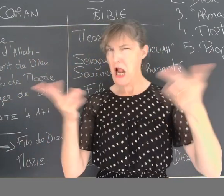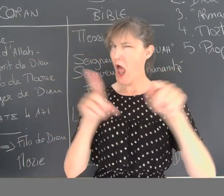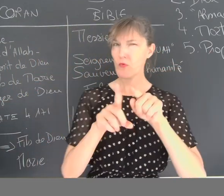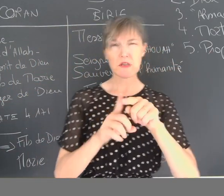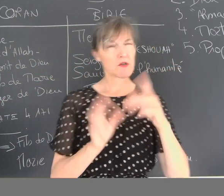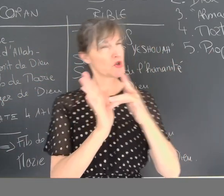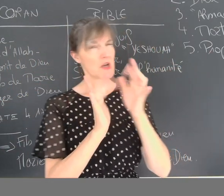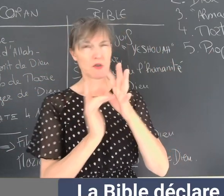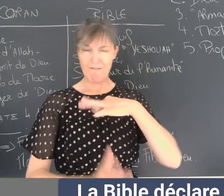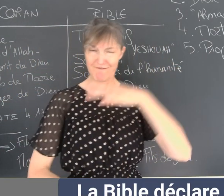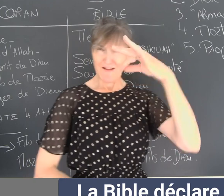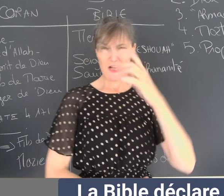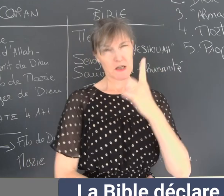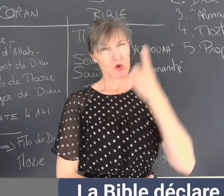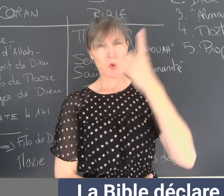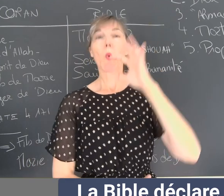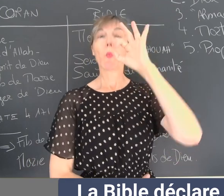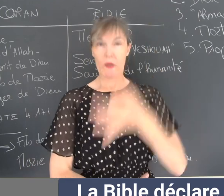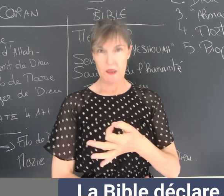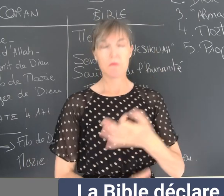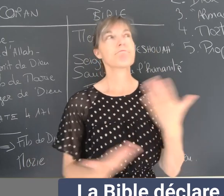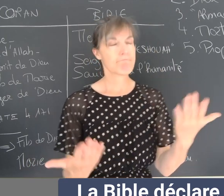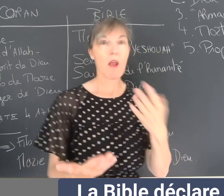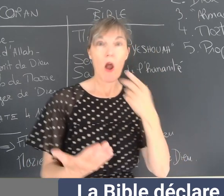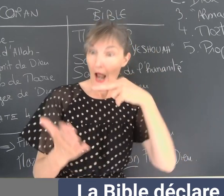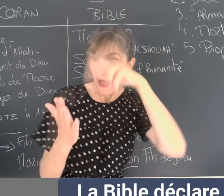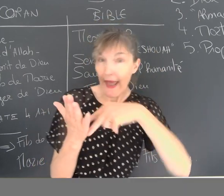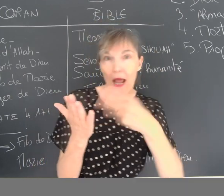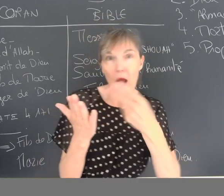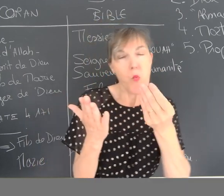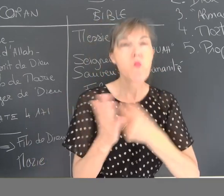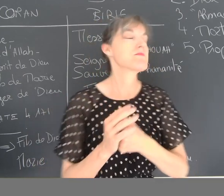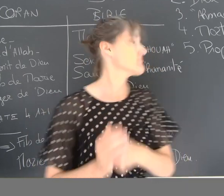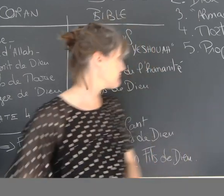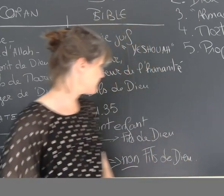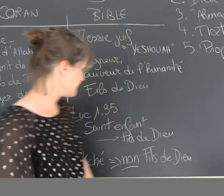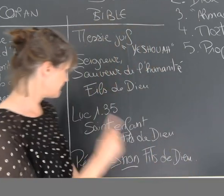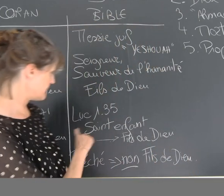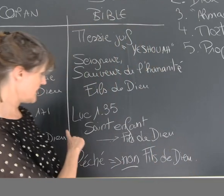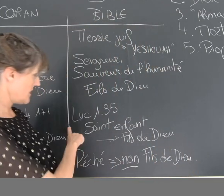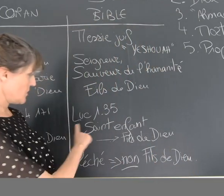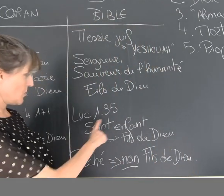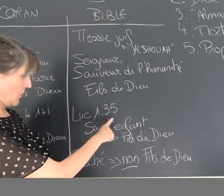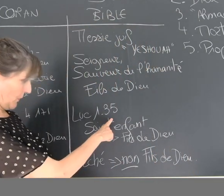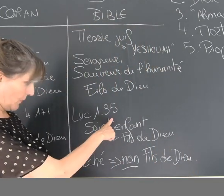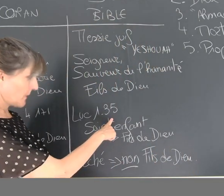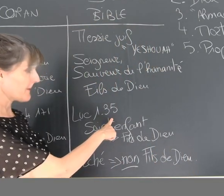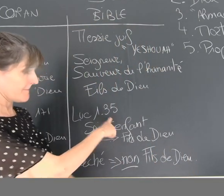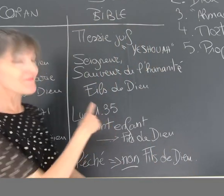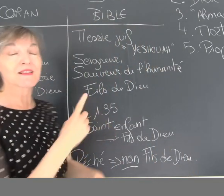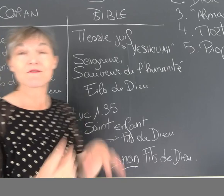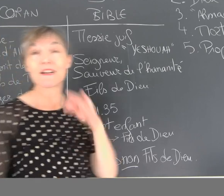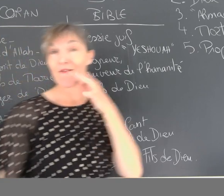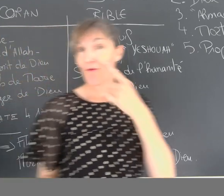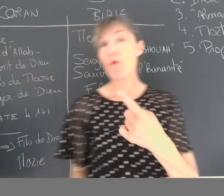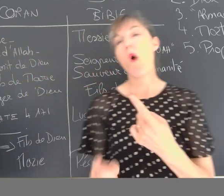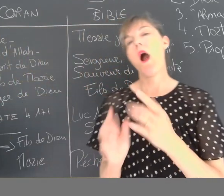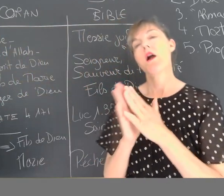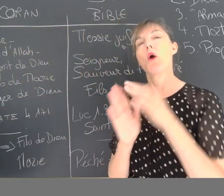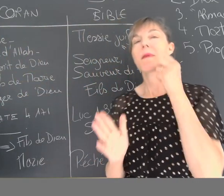Il déclare, la Bible déclare également que Jésus est le Fils de Dieu. On le lit dans Luc, chapitre 1, verset